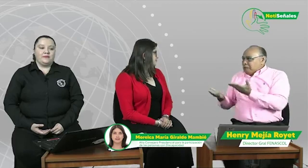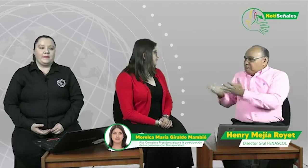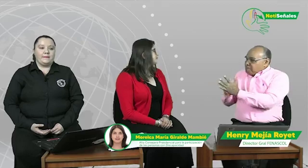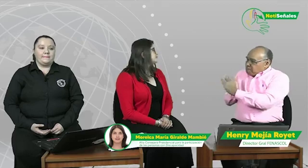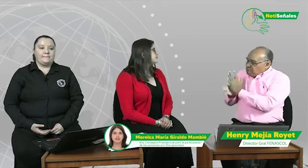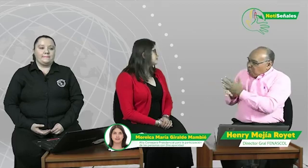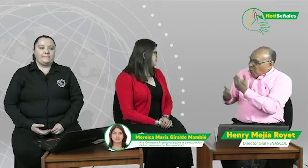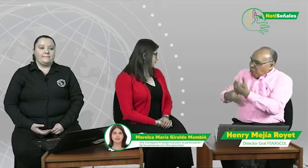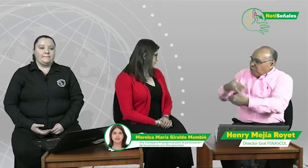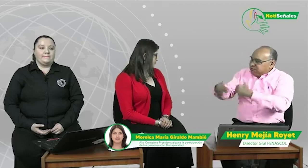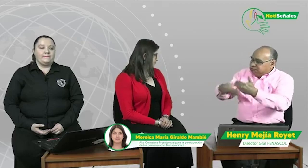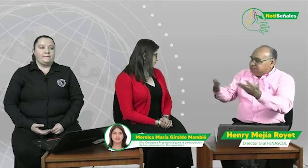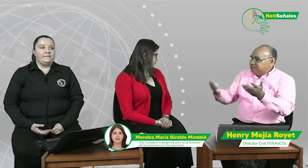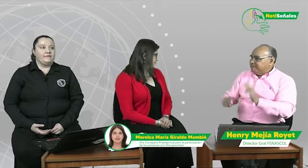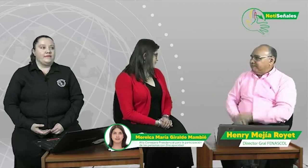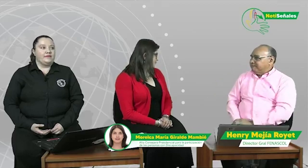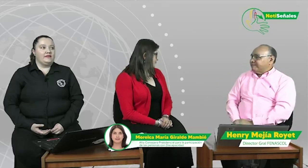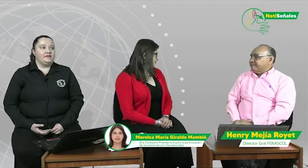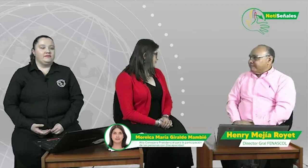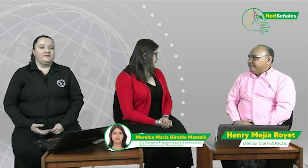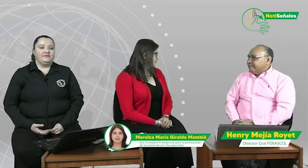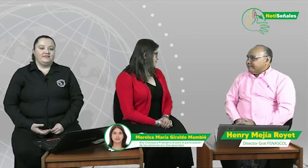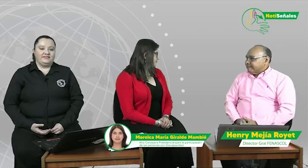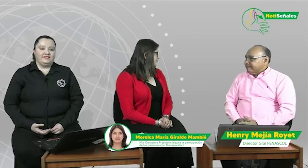queja y de preocupación mejore.